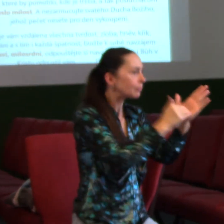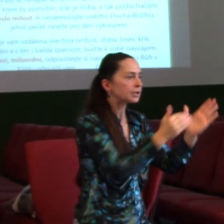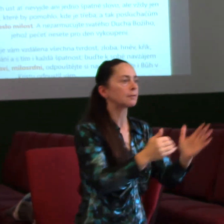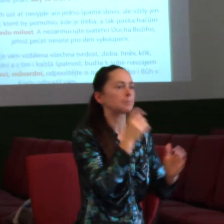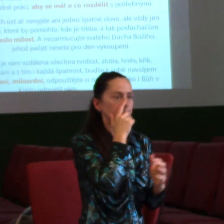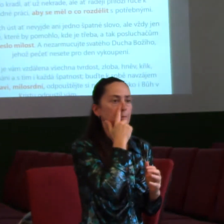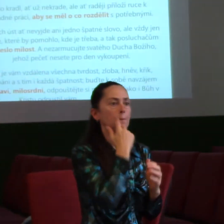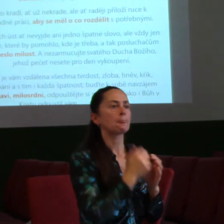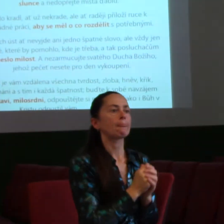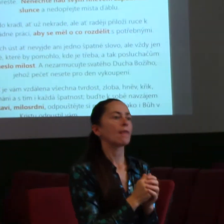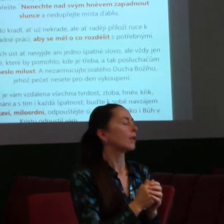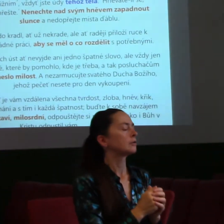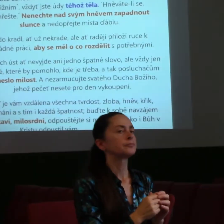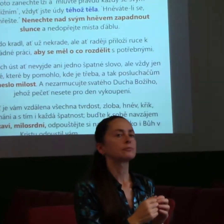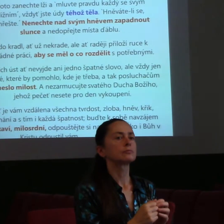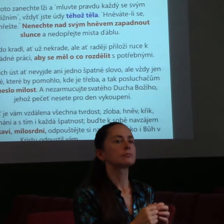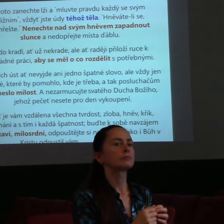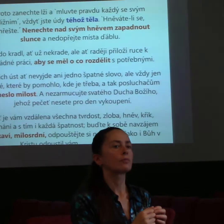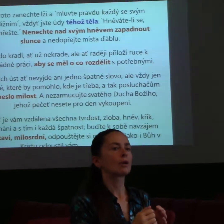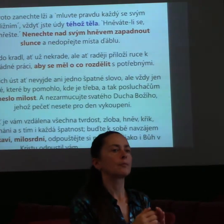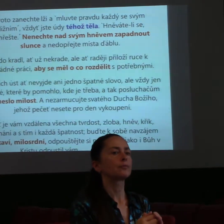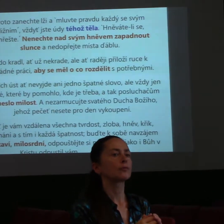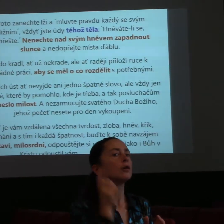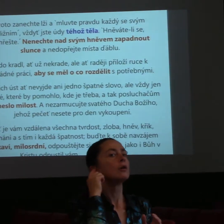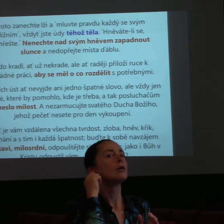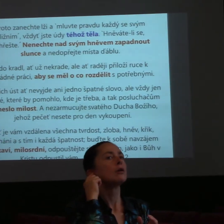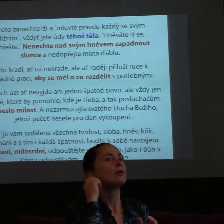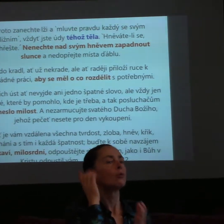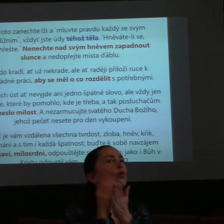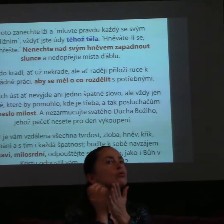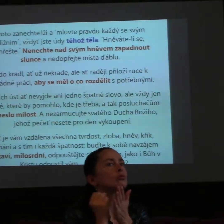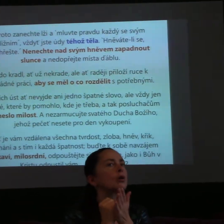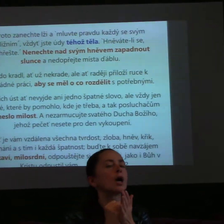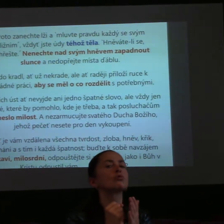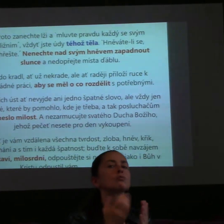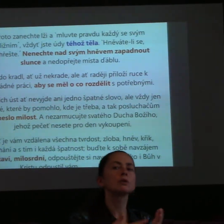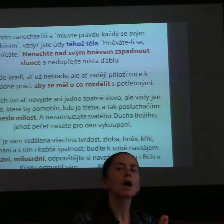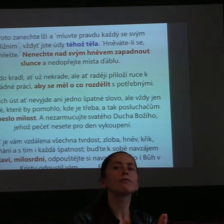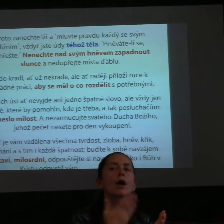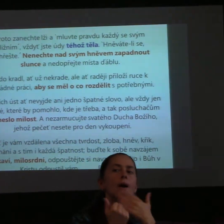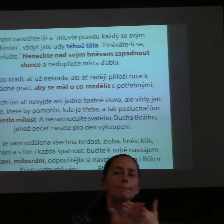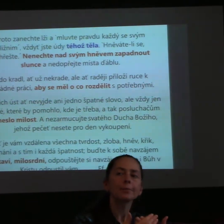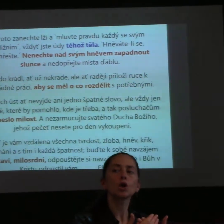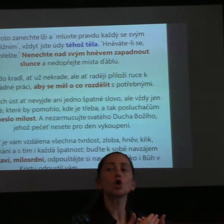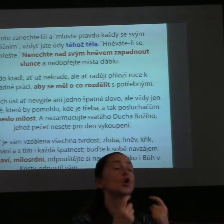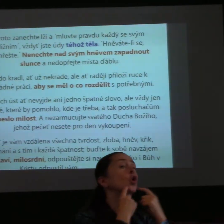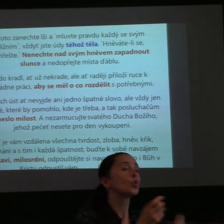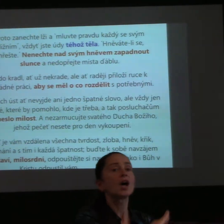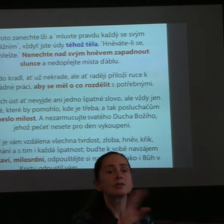které by pomohlo, kde je třeba, a tak posluchačům přineslou milost. A nezarmocujte svatého božího ducha, jehož